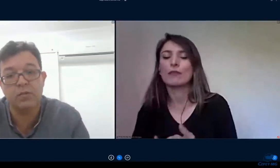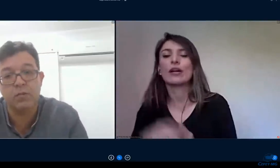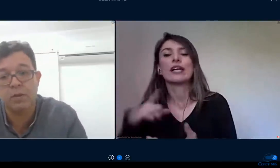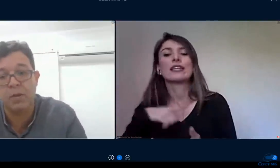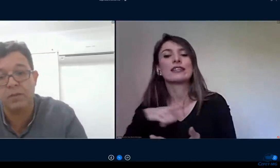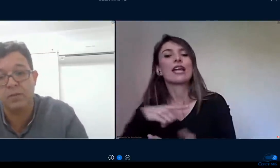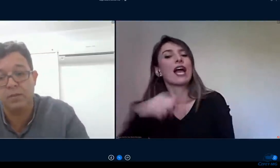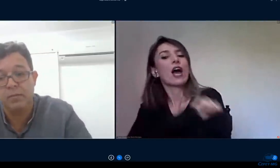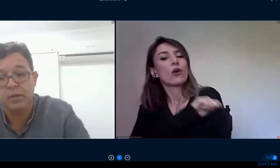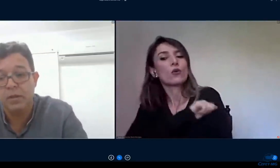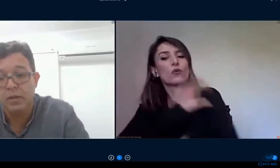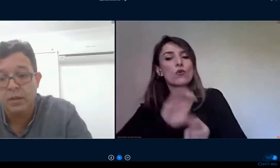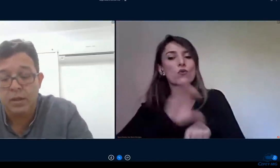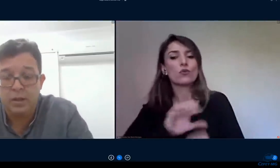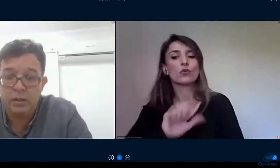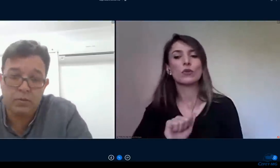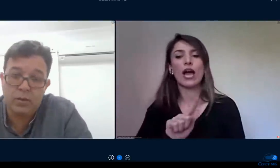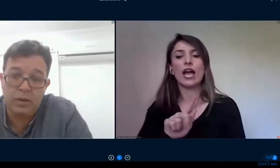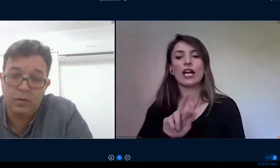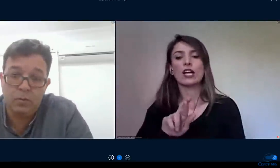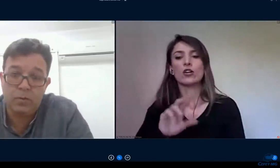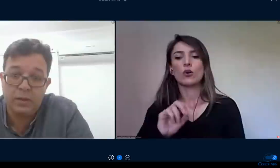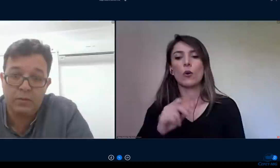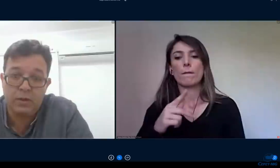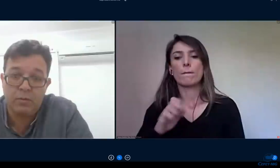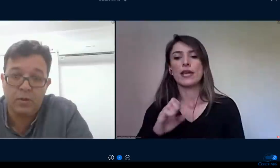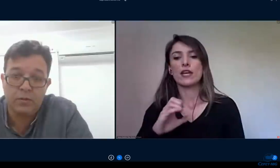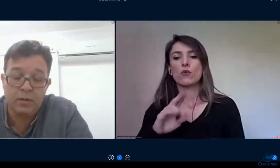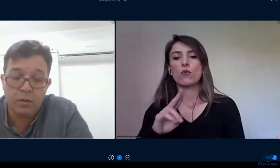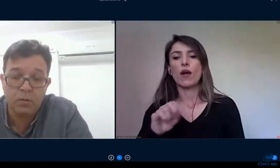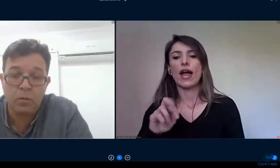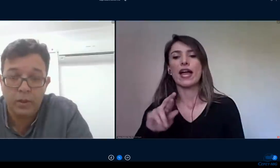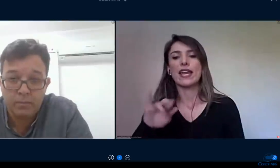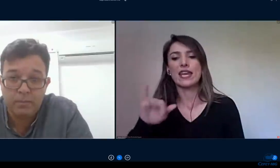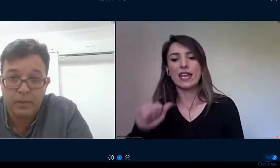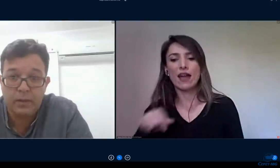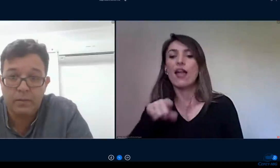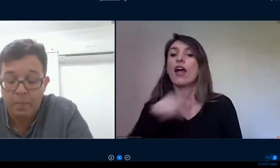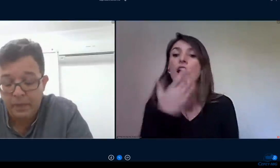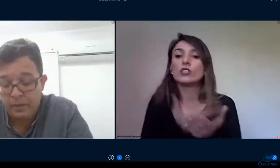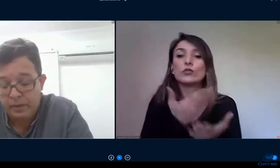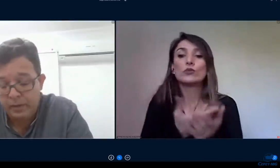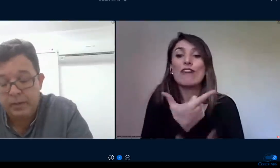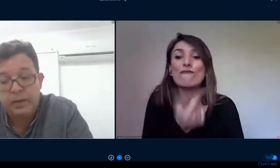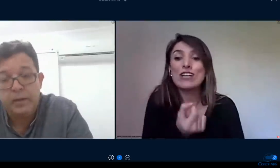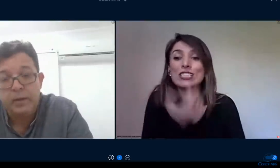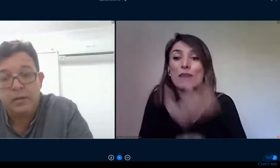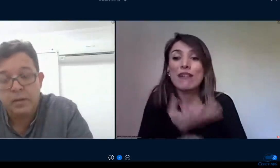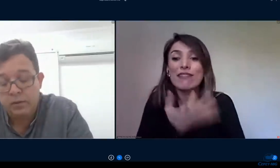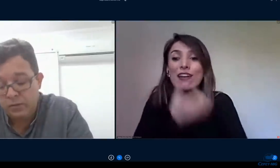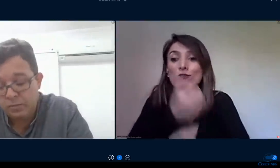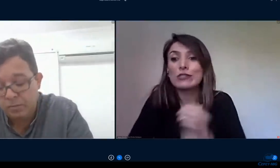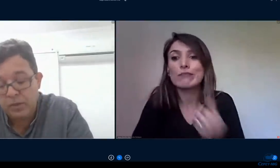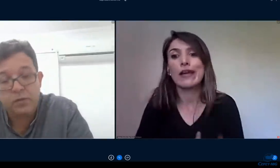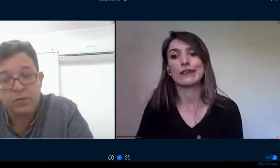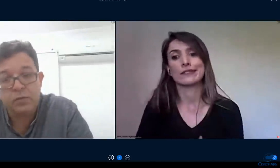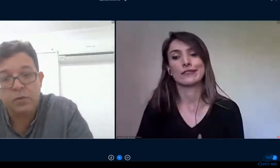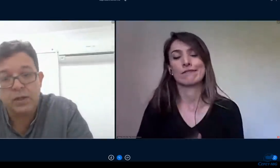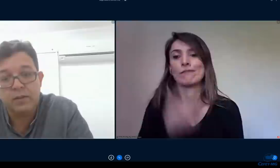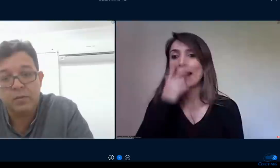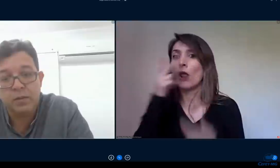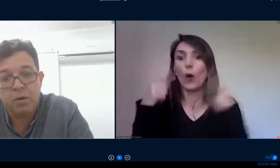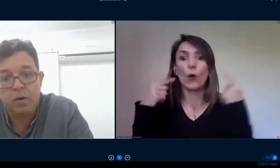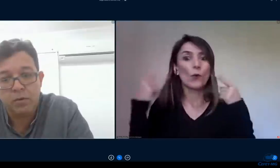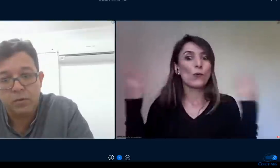disciplinas no semestre isso aí isso um contexto remoto seria loucura né então nós nós